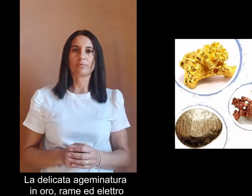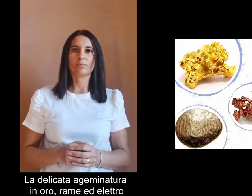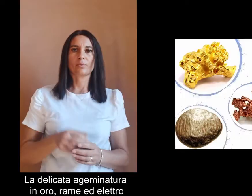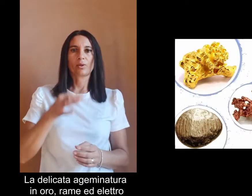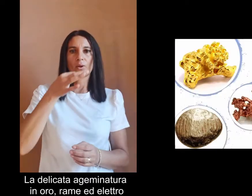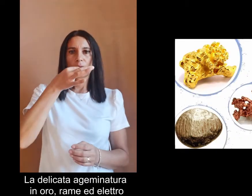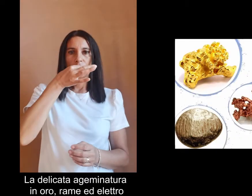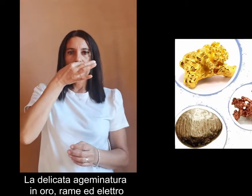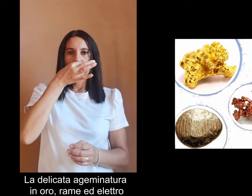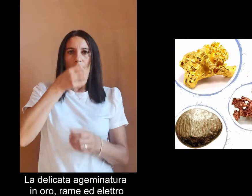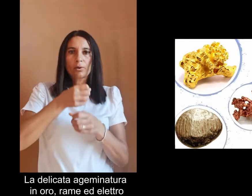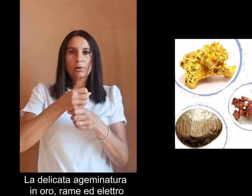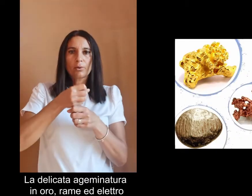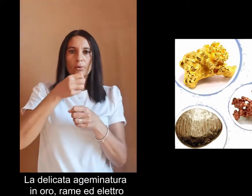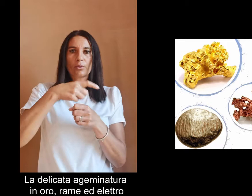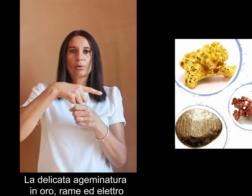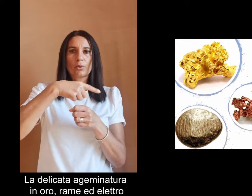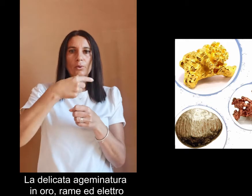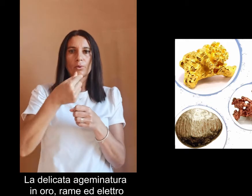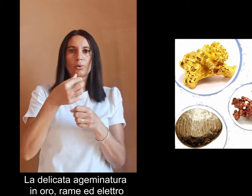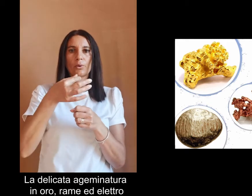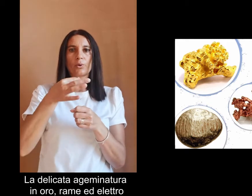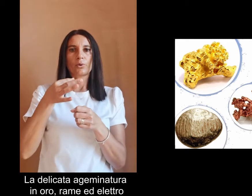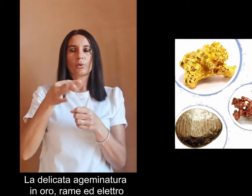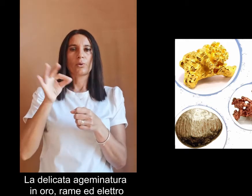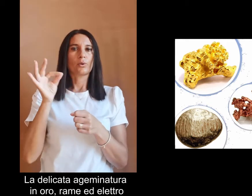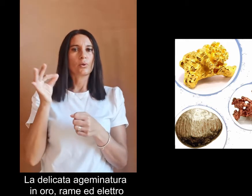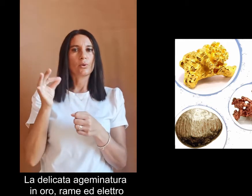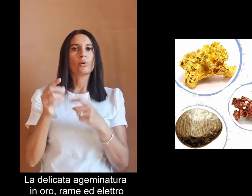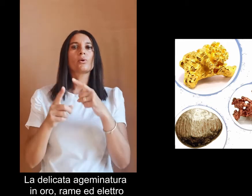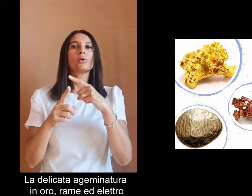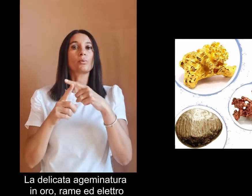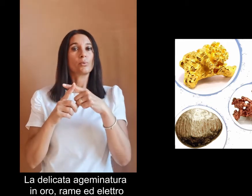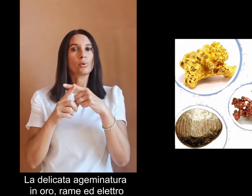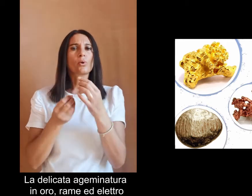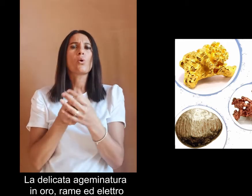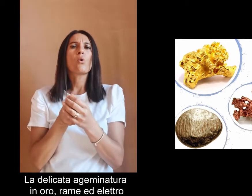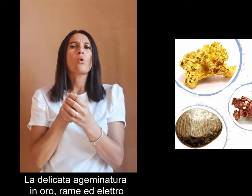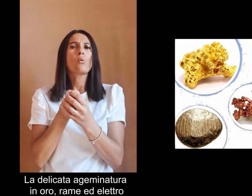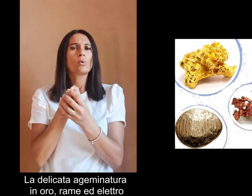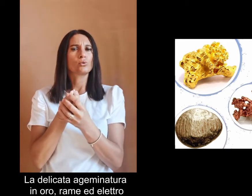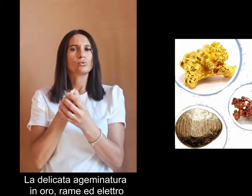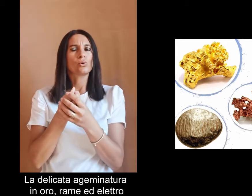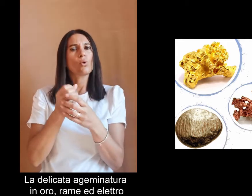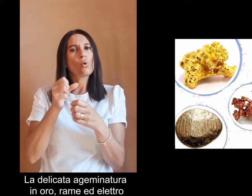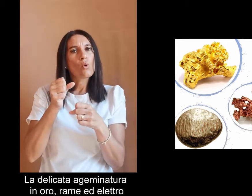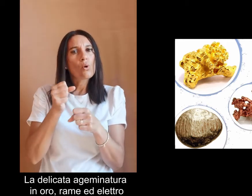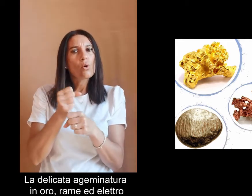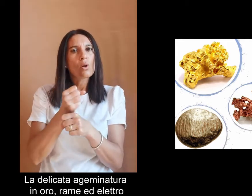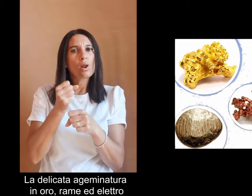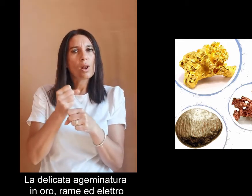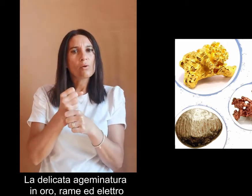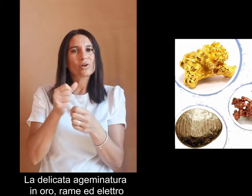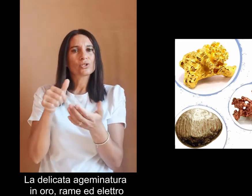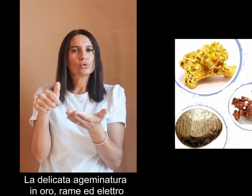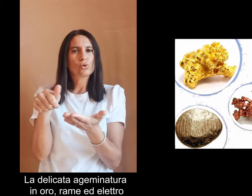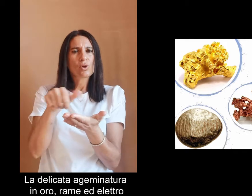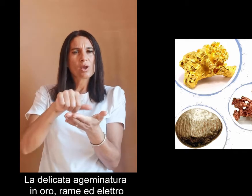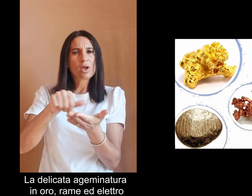la delicata ageminatura in